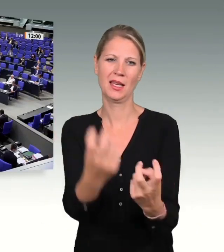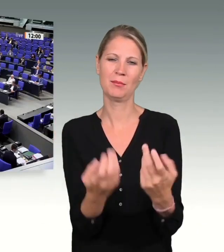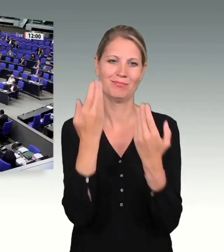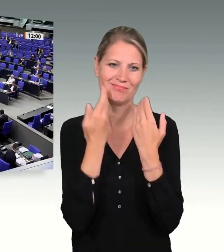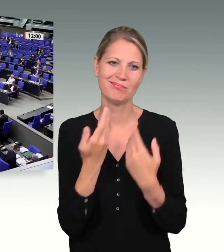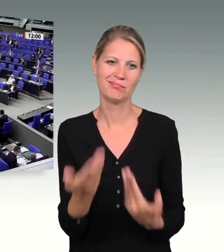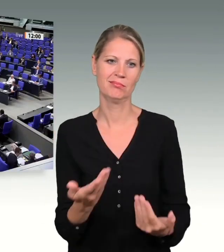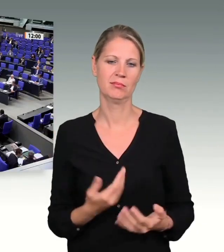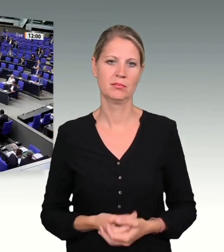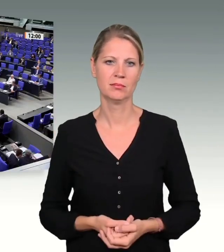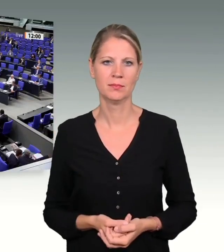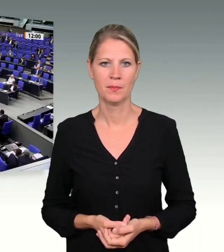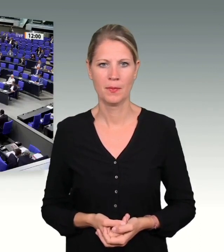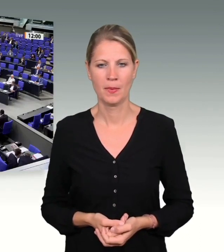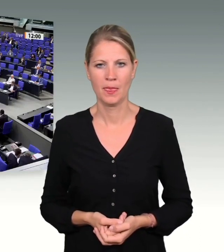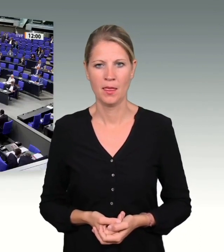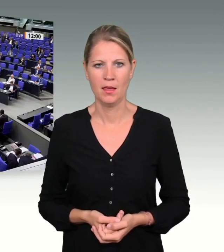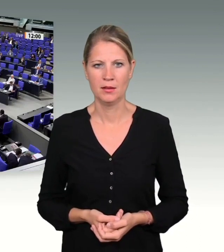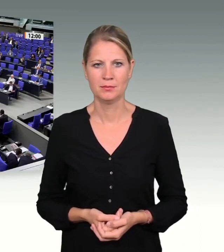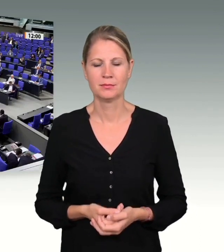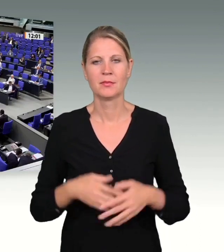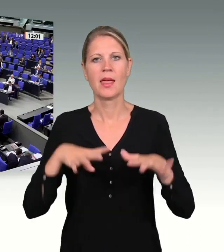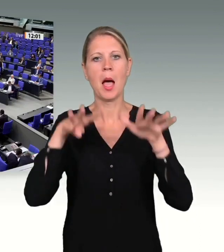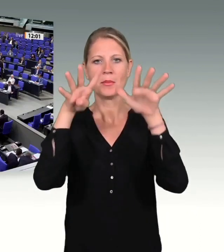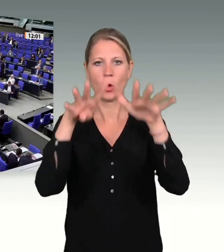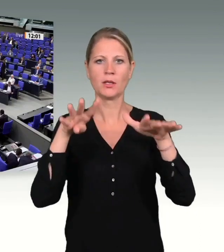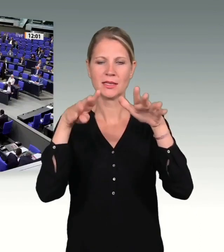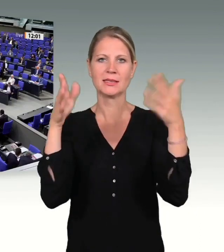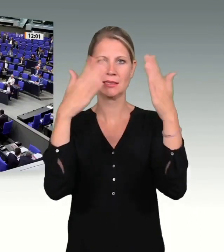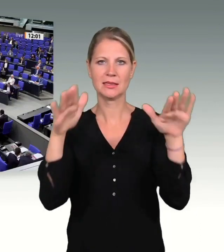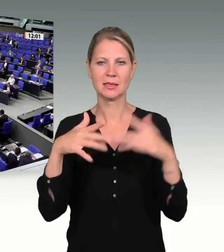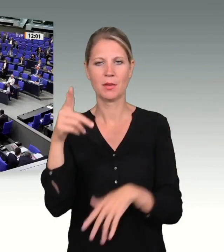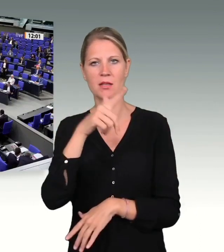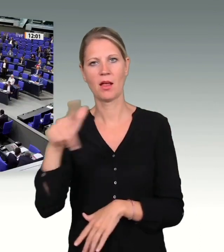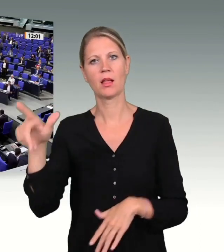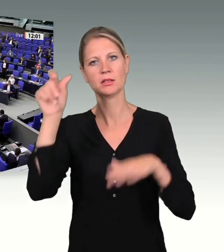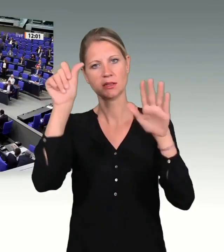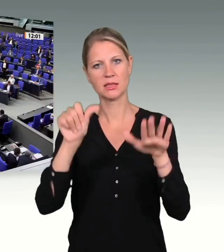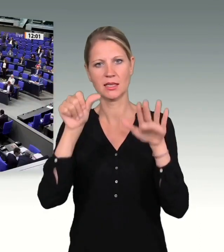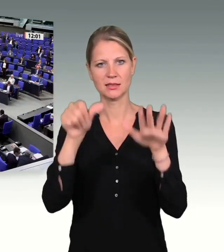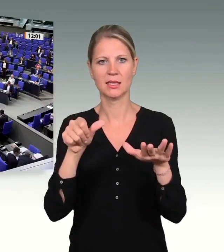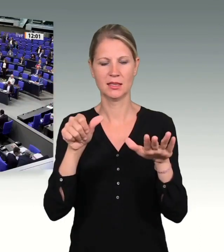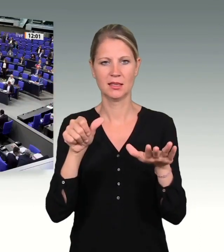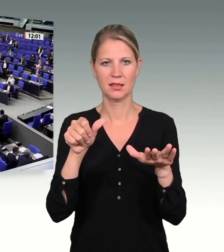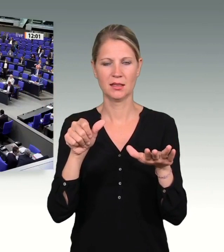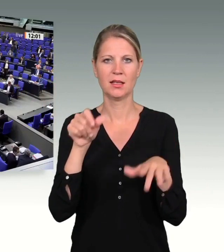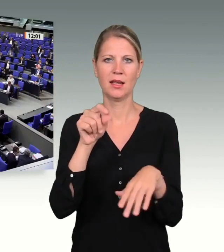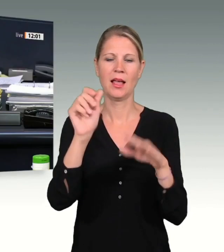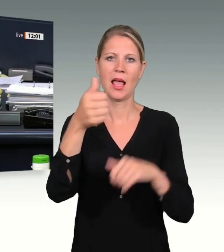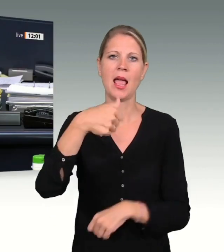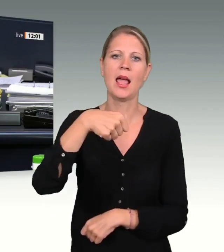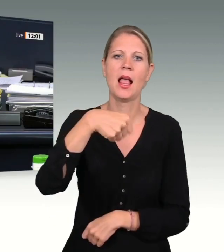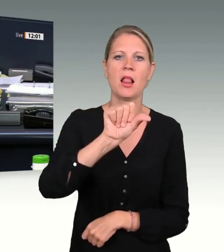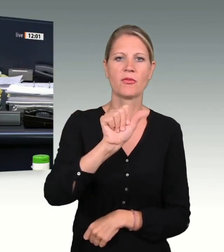Am 19. Dezember 2016 wurden elf Menschen mitten in Berlin